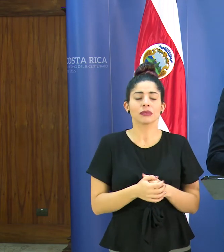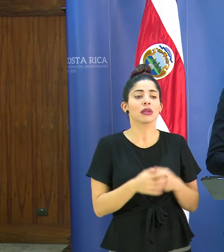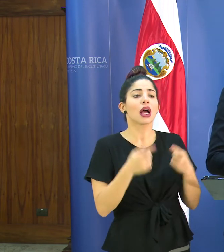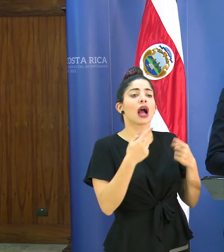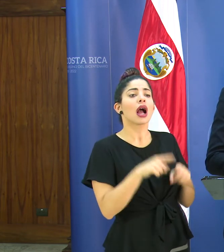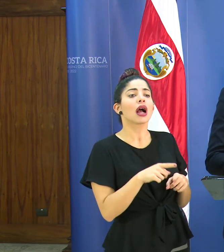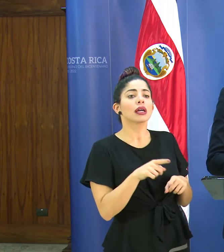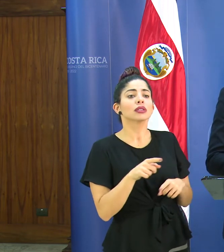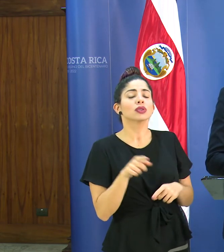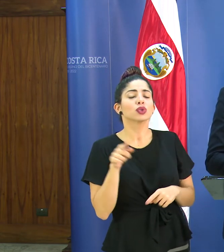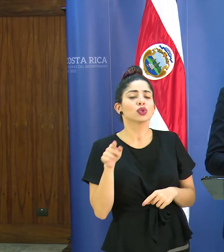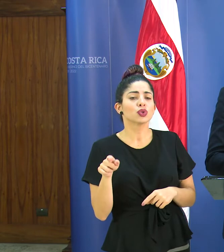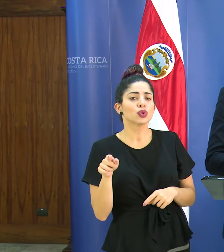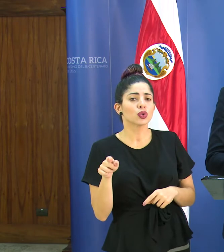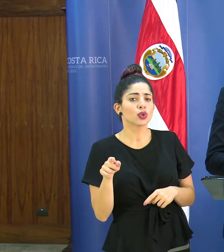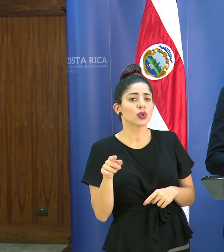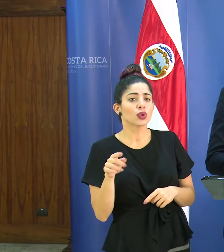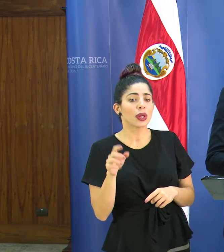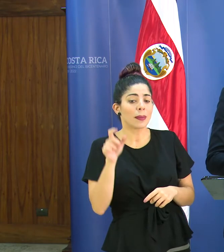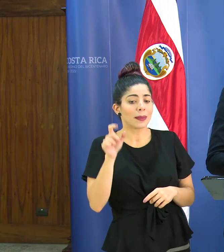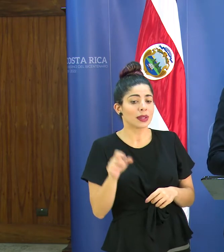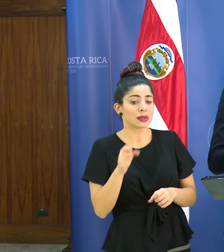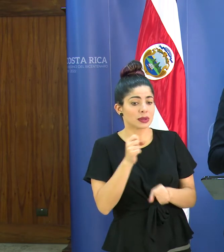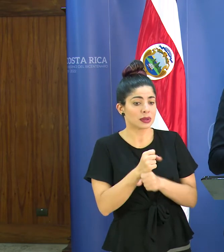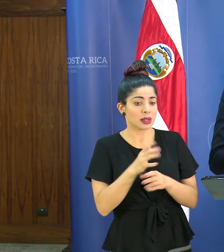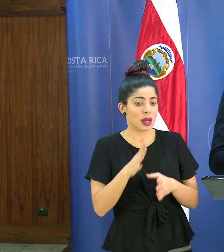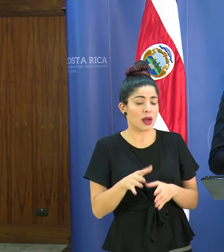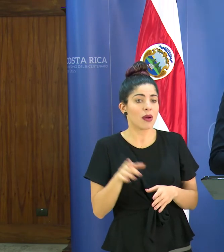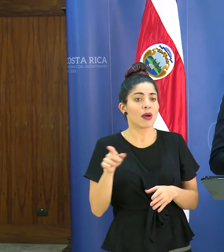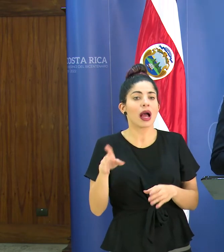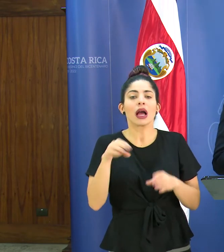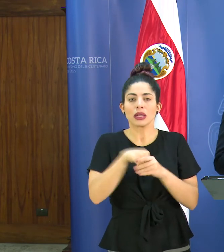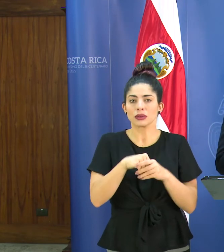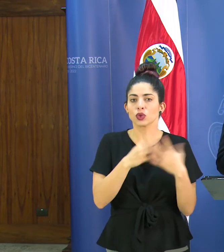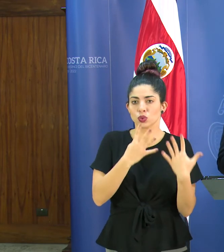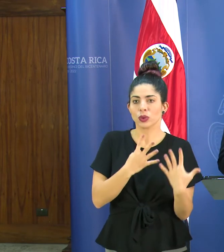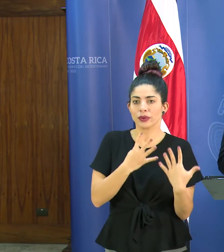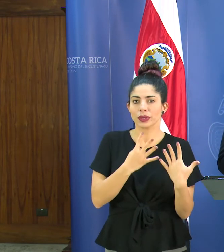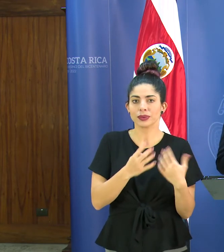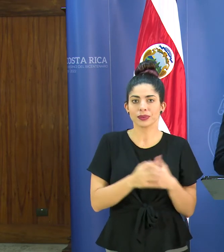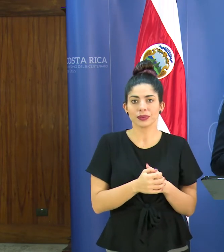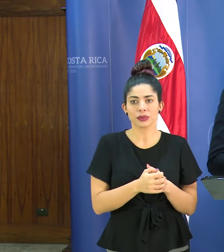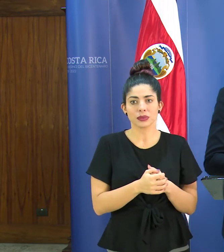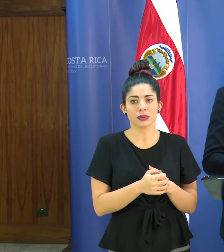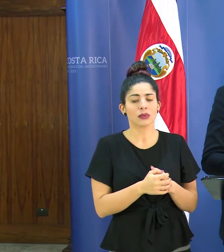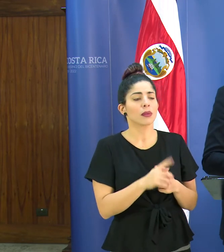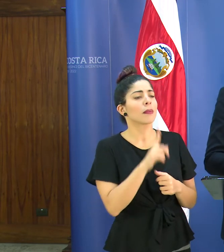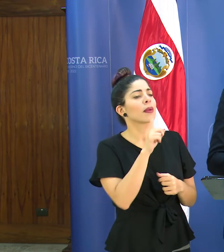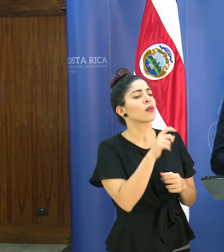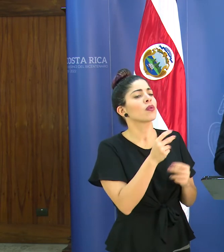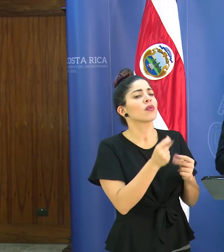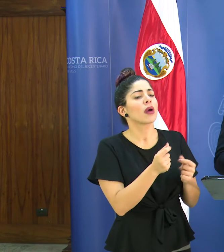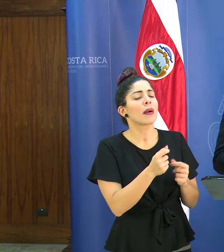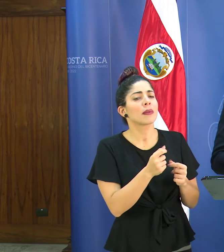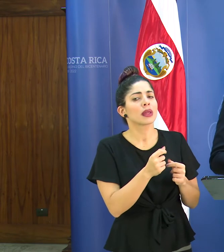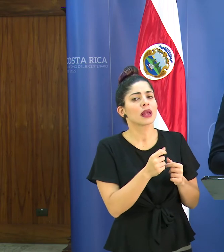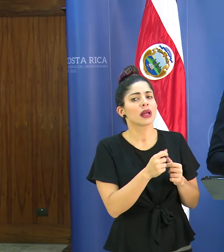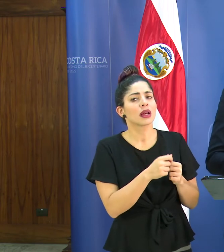dentro de los nueve está dentro de los nueve sí